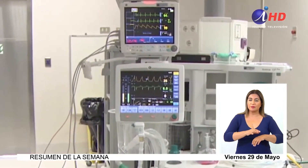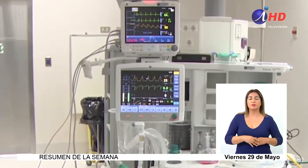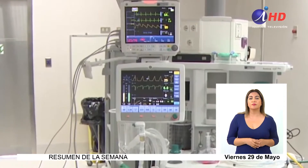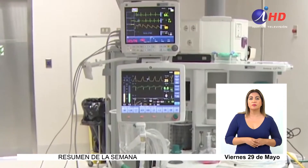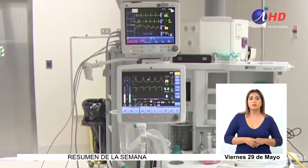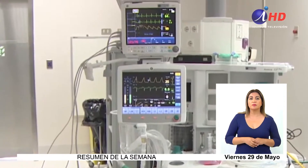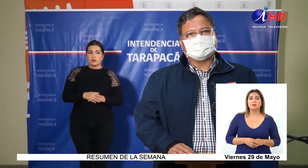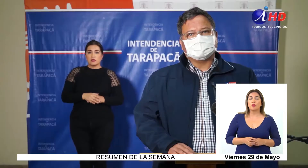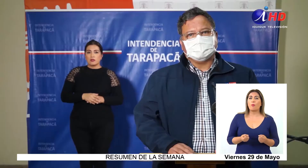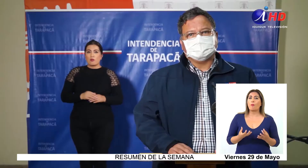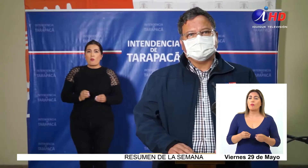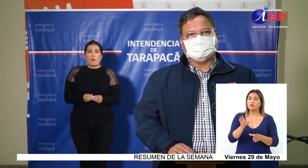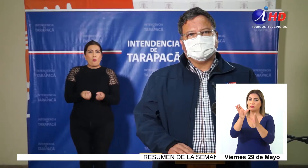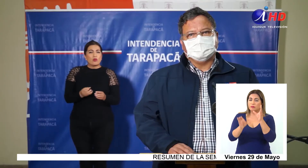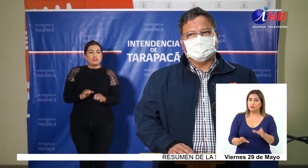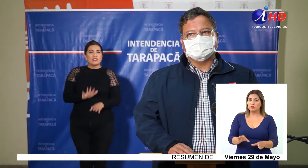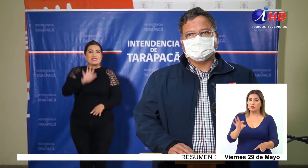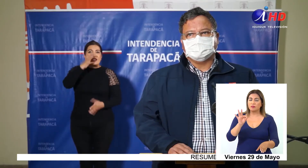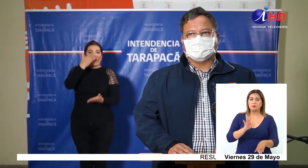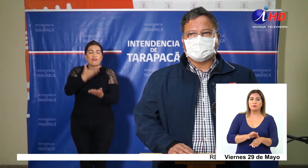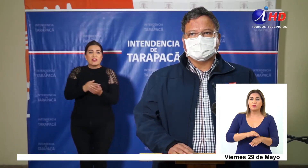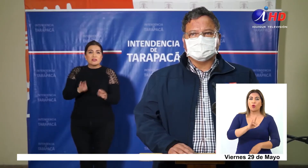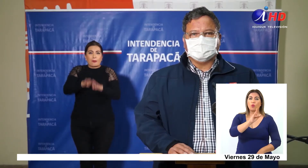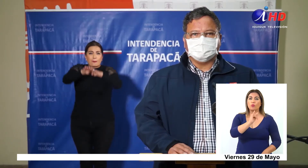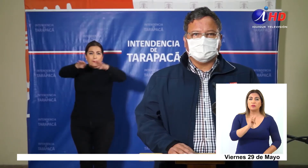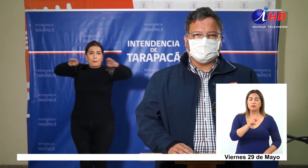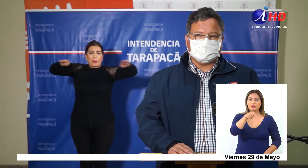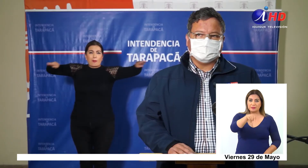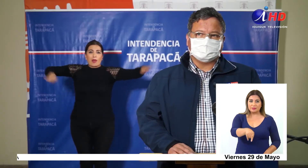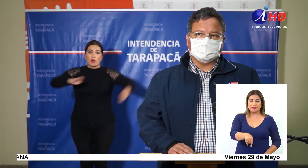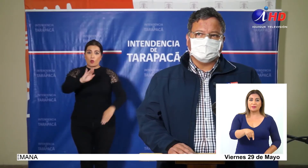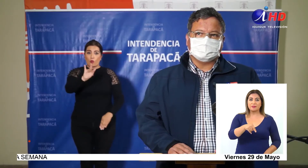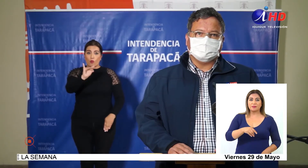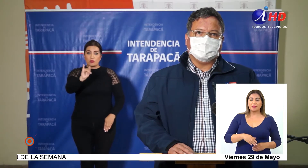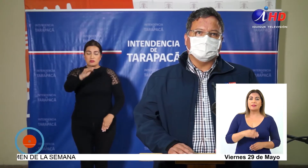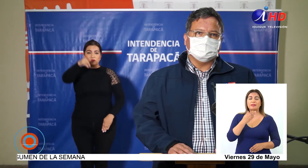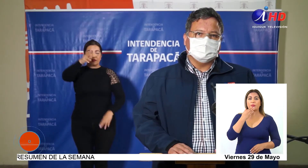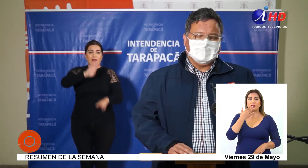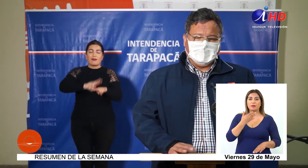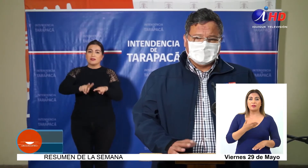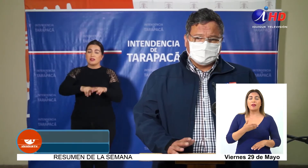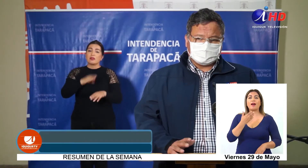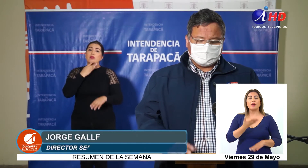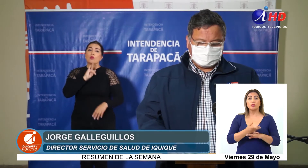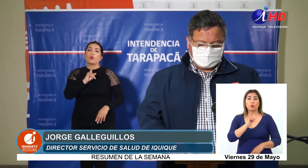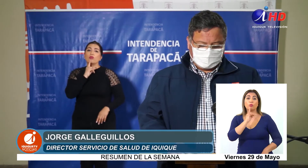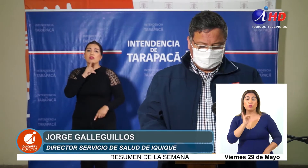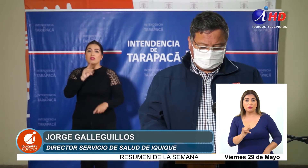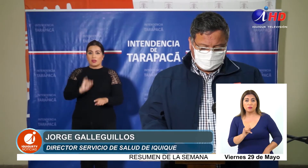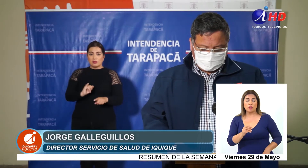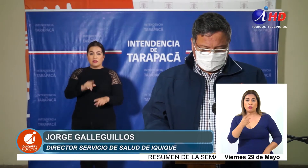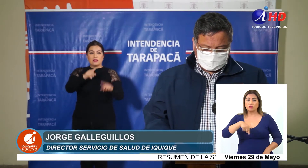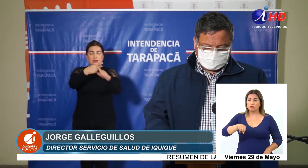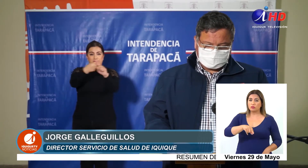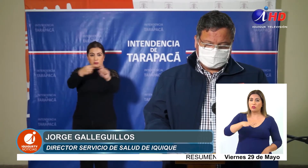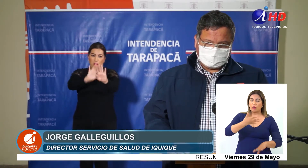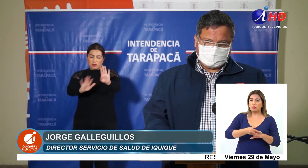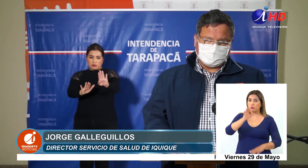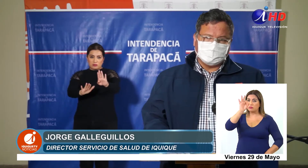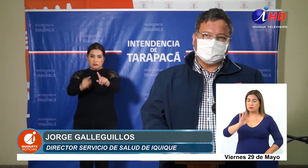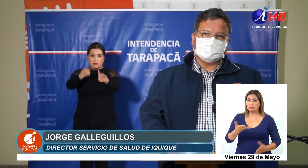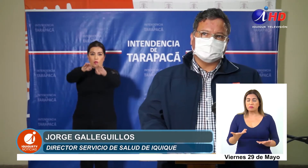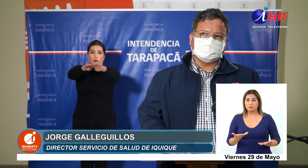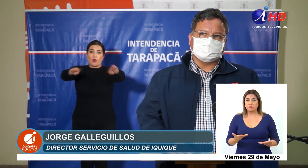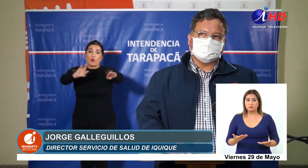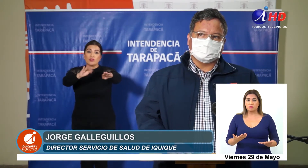Hemos quintuplicado la capacidad que tiene la UCI, propiamente tal, y fuera tenemos el tema de la UTI. Si lo sumamos en cifras, eso hace que